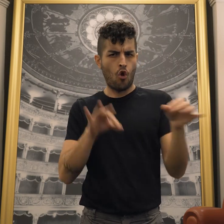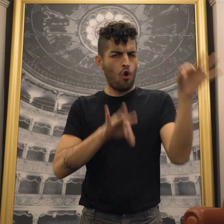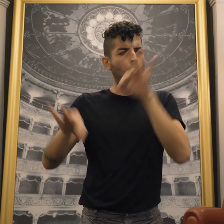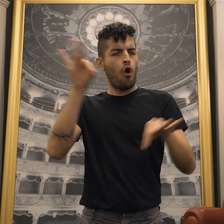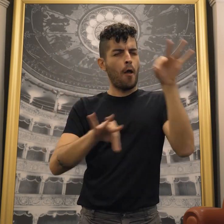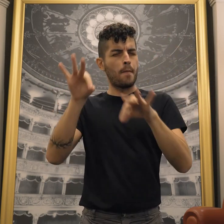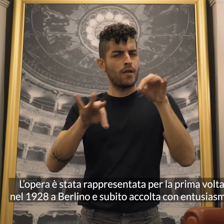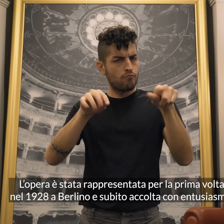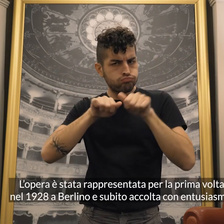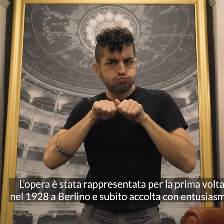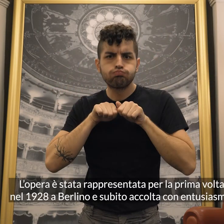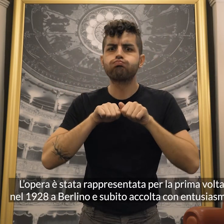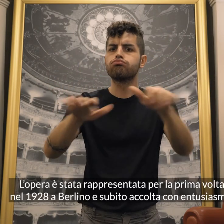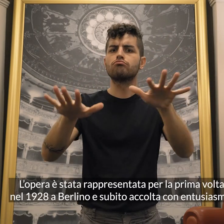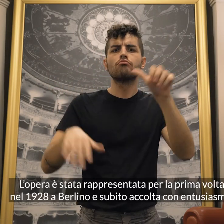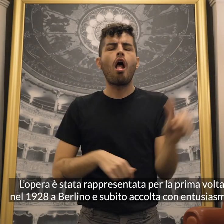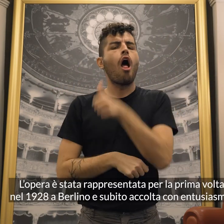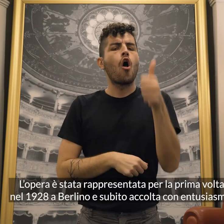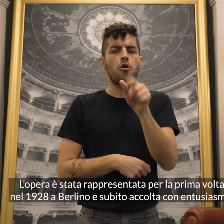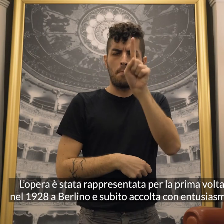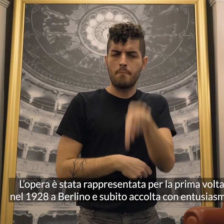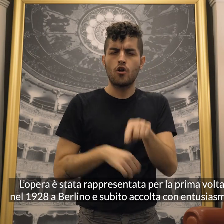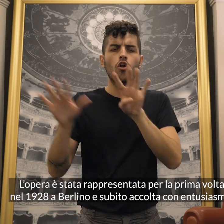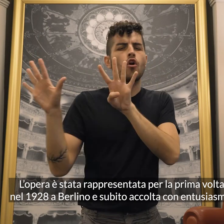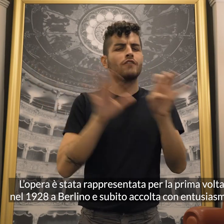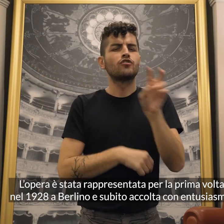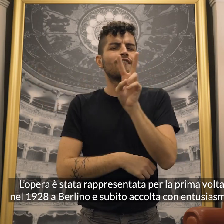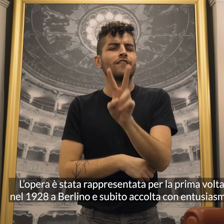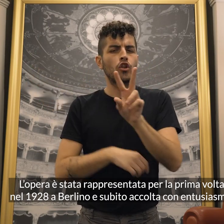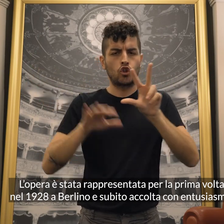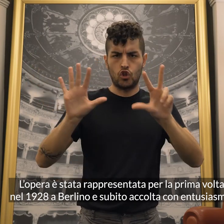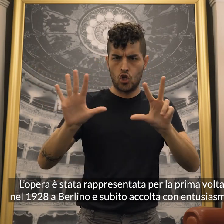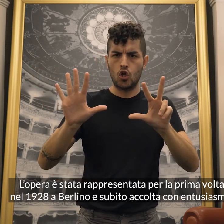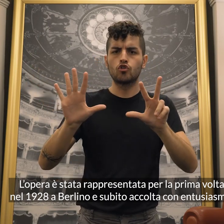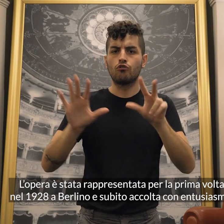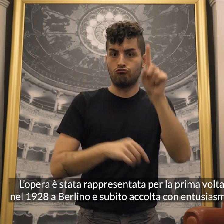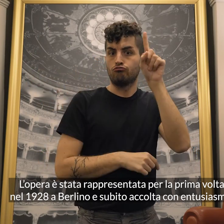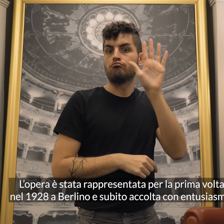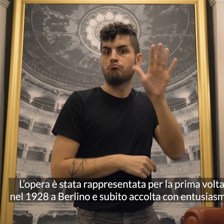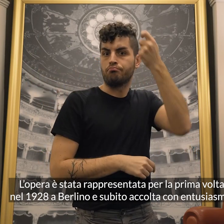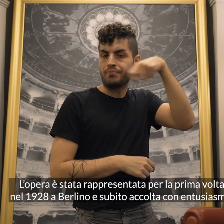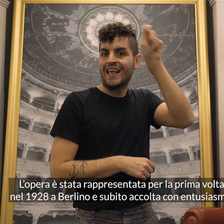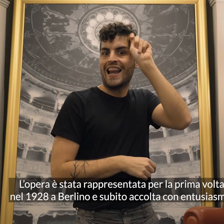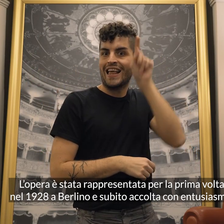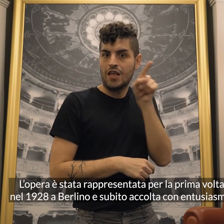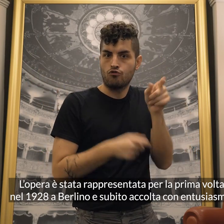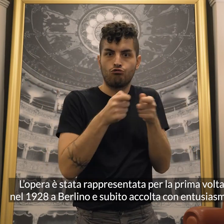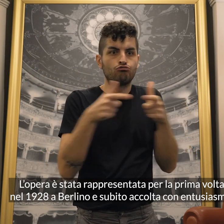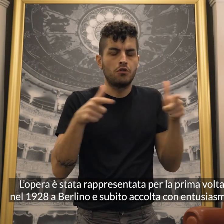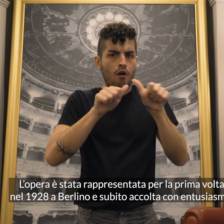L'opera è stata rappresentata per la prima volta nel 1928